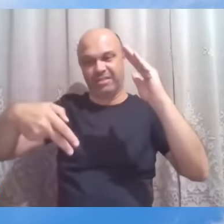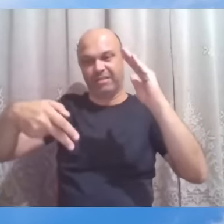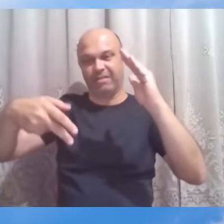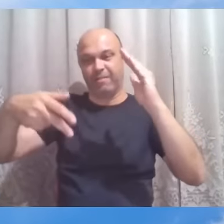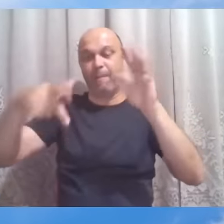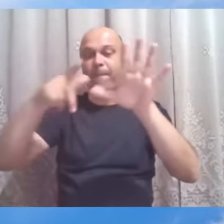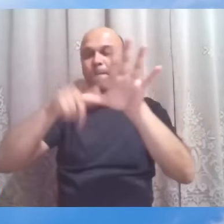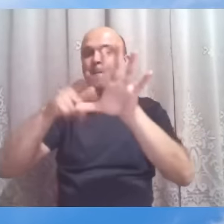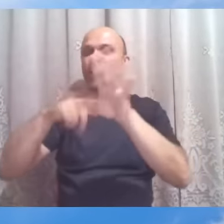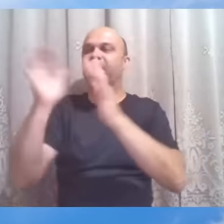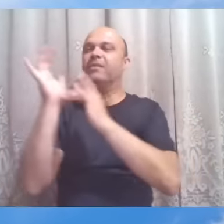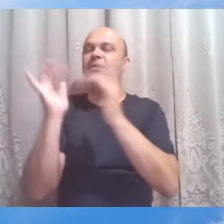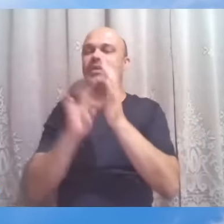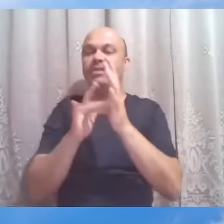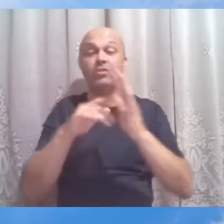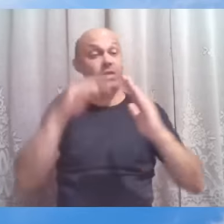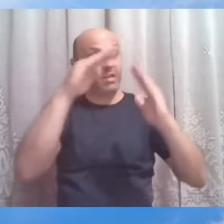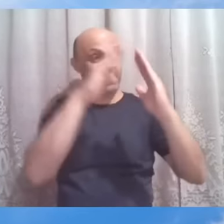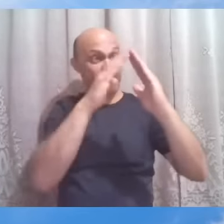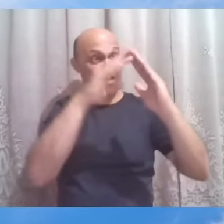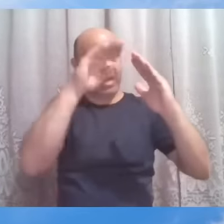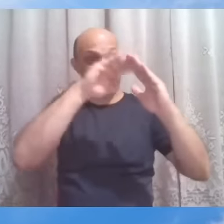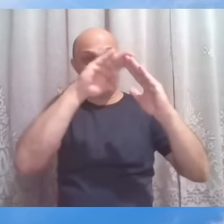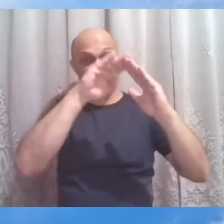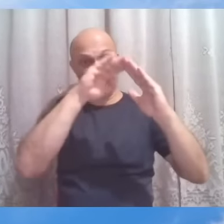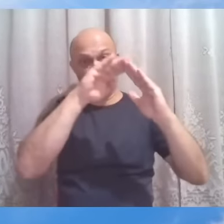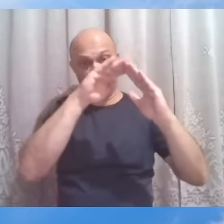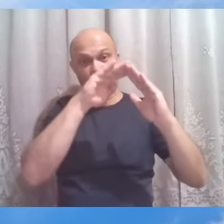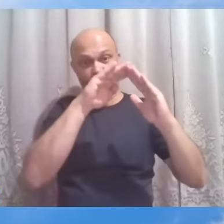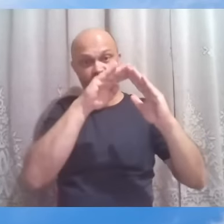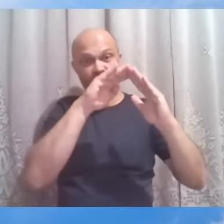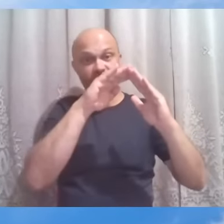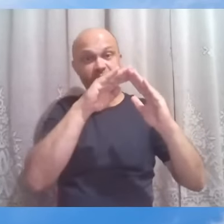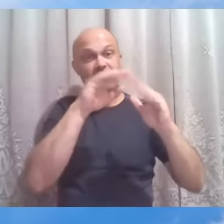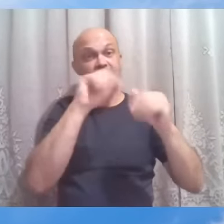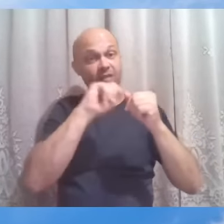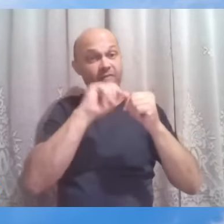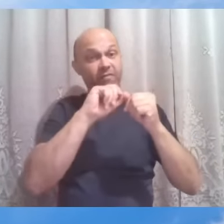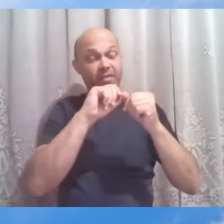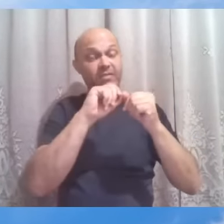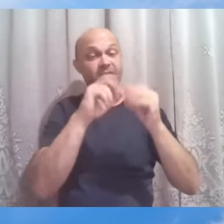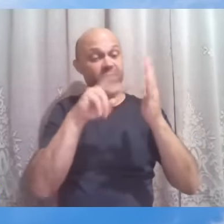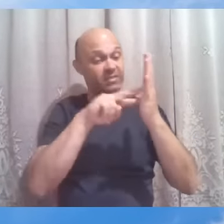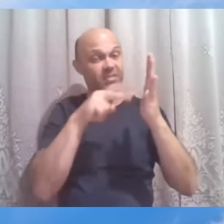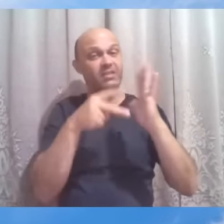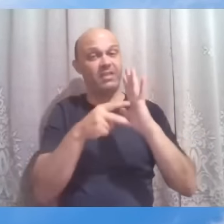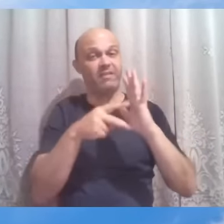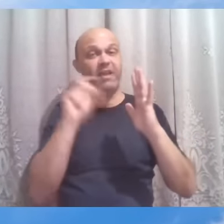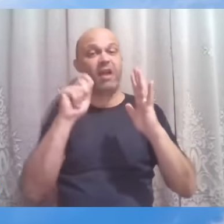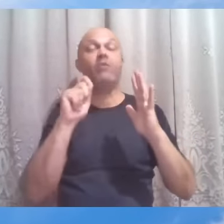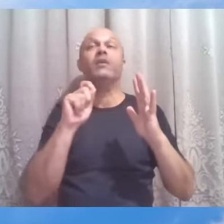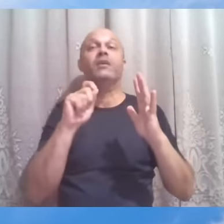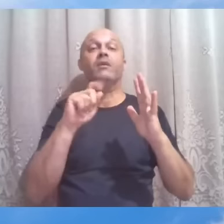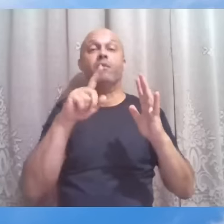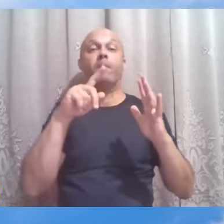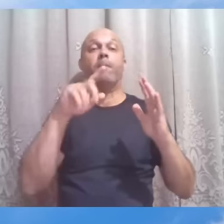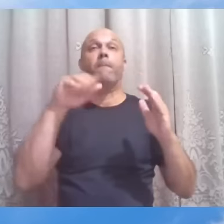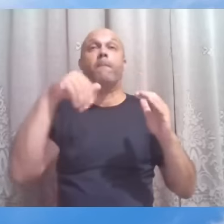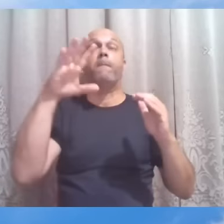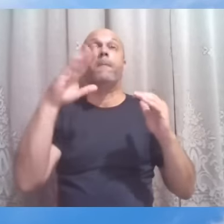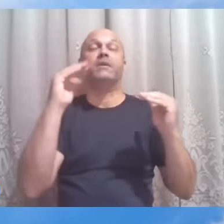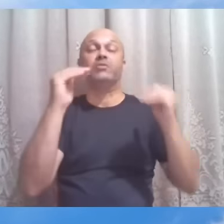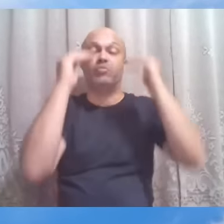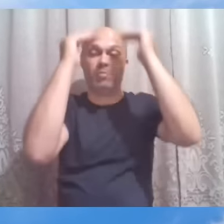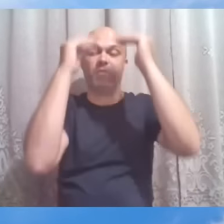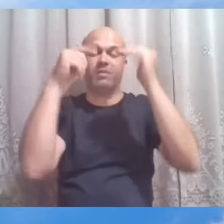Telhado, fazendo uma referência até no conceito lá da casa mental ao que de mais sublime é em nós, que é preciso busquemos e é